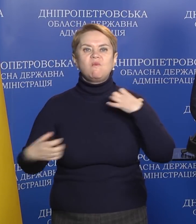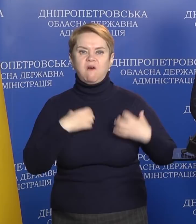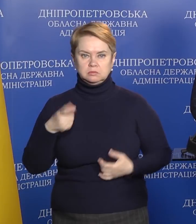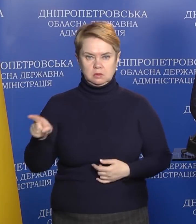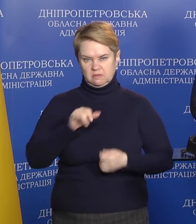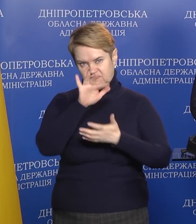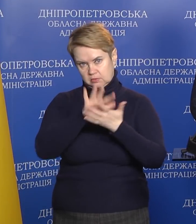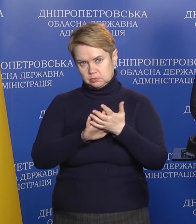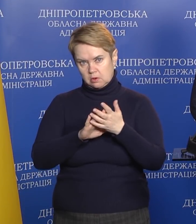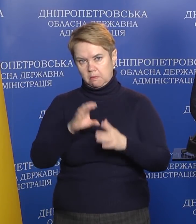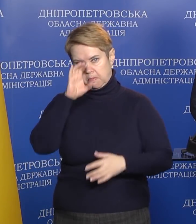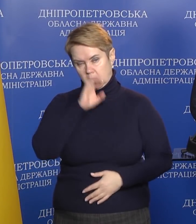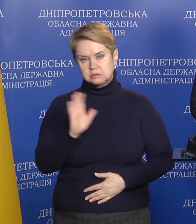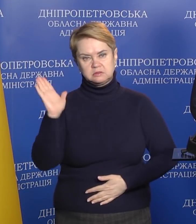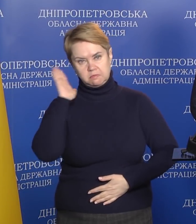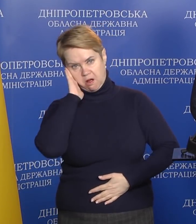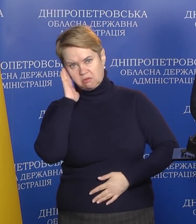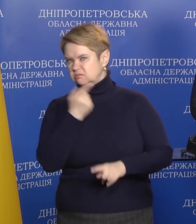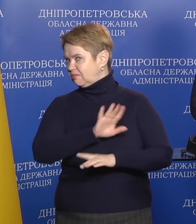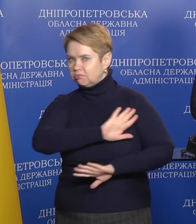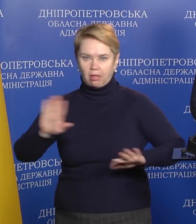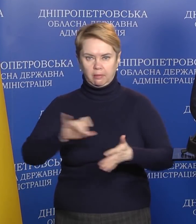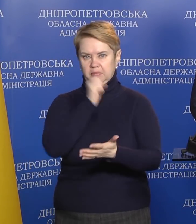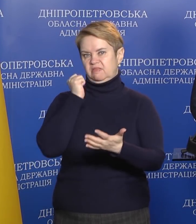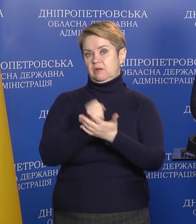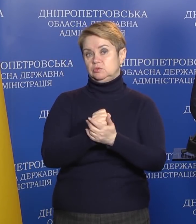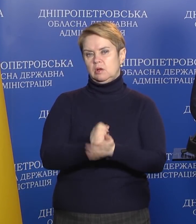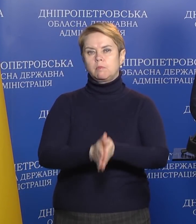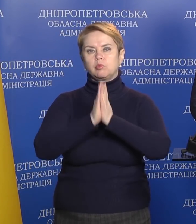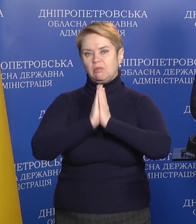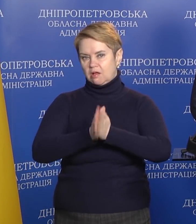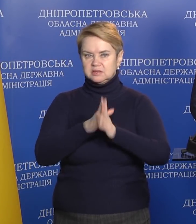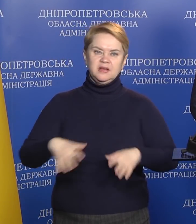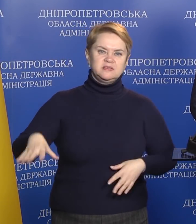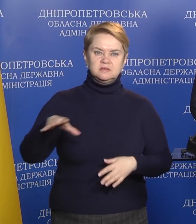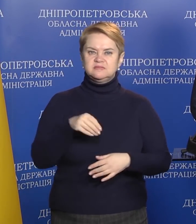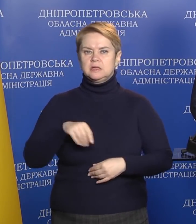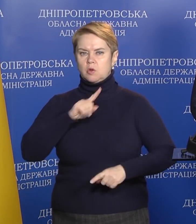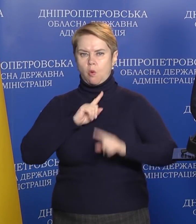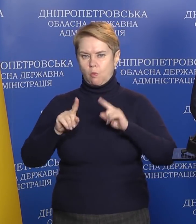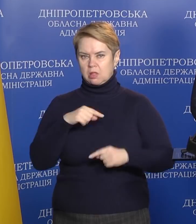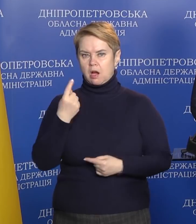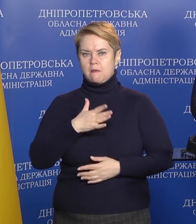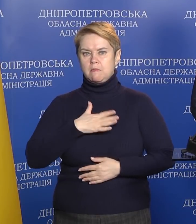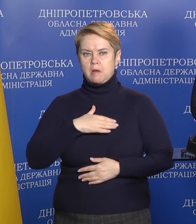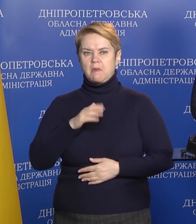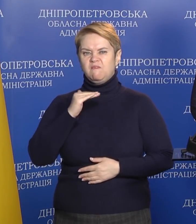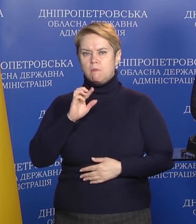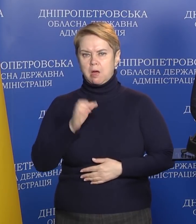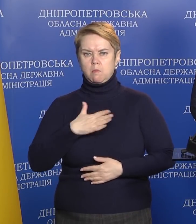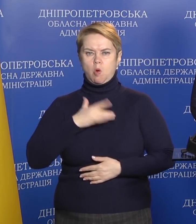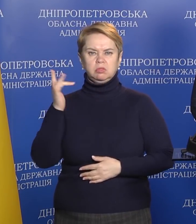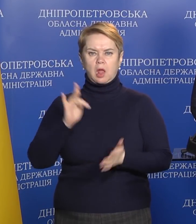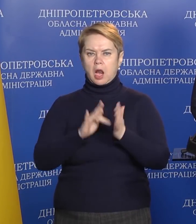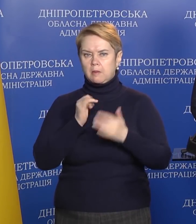і, вибачте, погано спали. Це не підтверджується. Будь ласка, сайт обласної ради, мій ФБ, мій